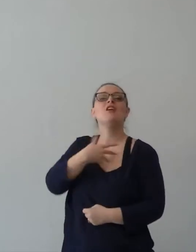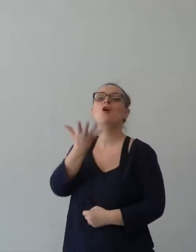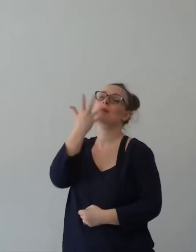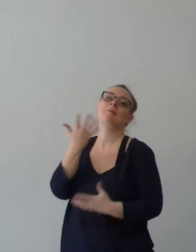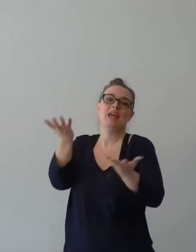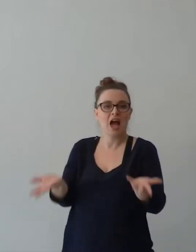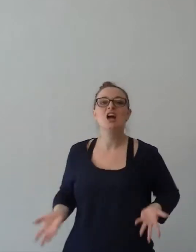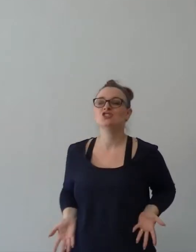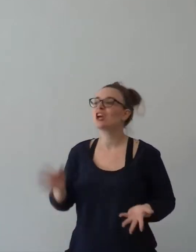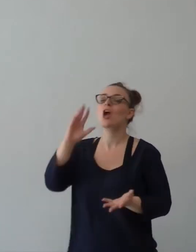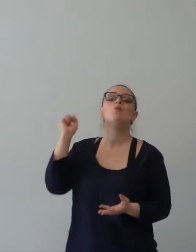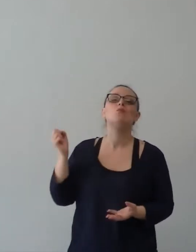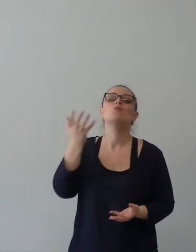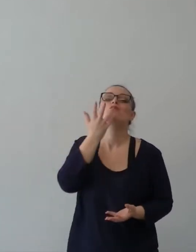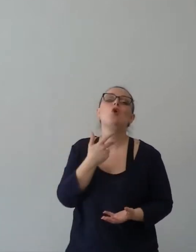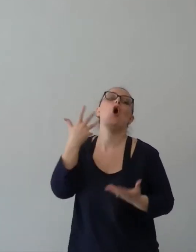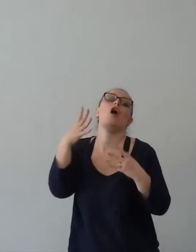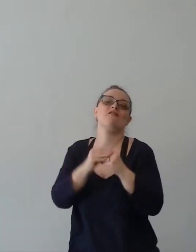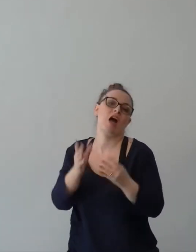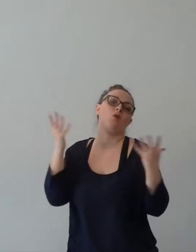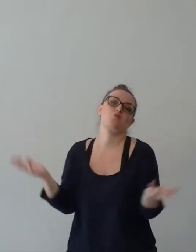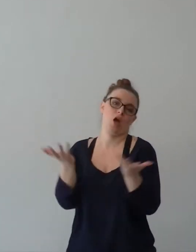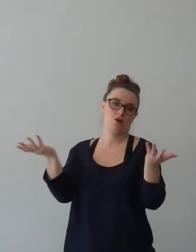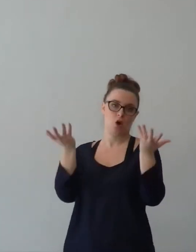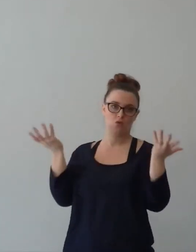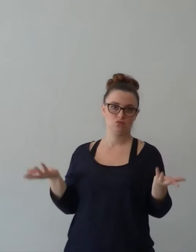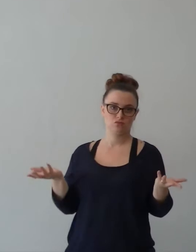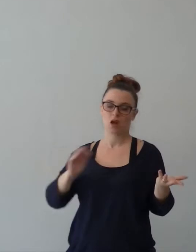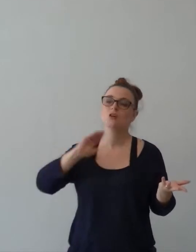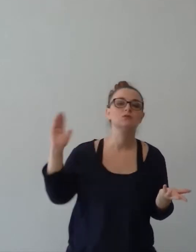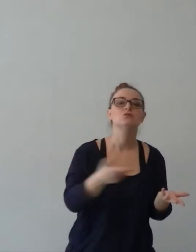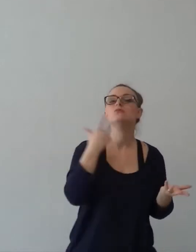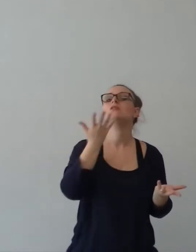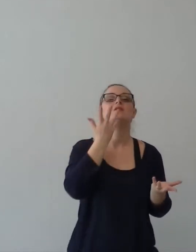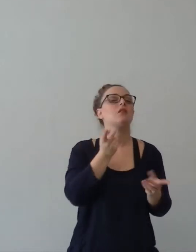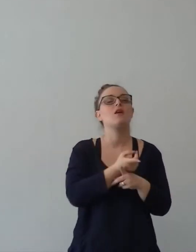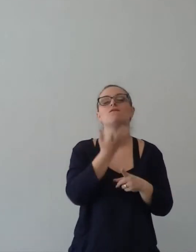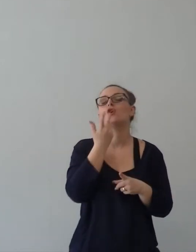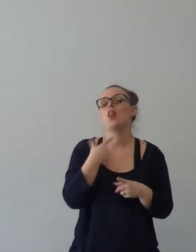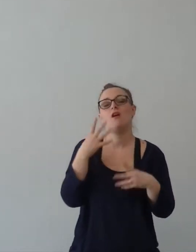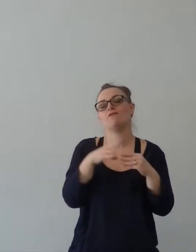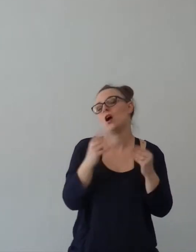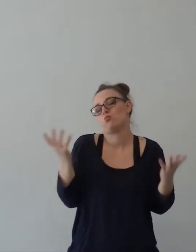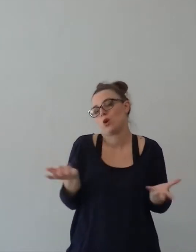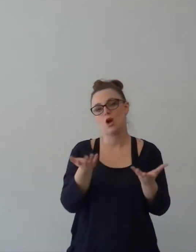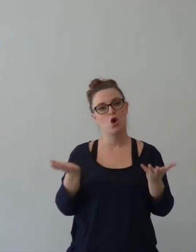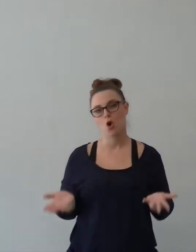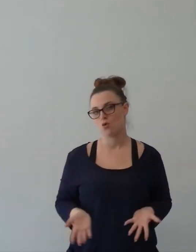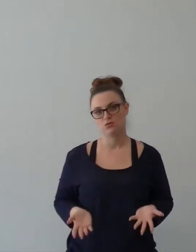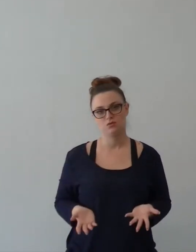tutti devono fare qualcosa. Perché tu, se vuoi sviluppare la gioia, devi essere attivo all'inizio della tua stessa.